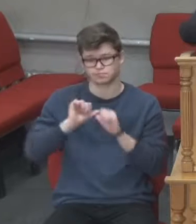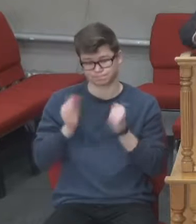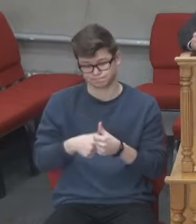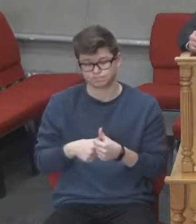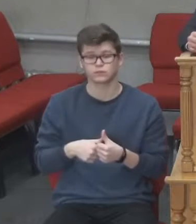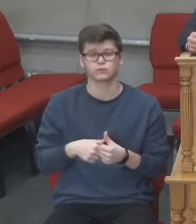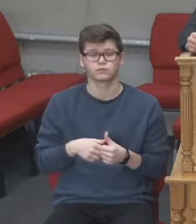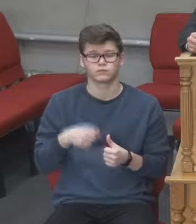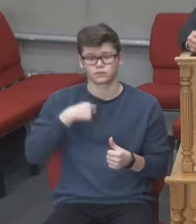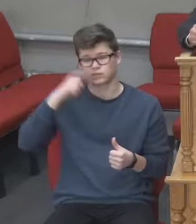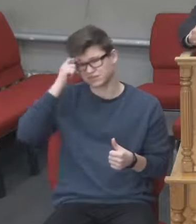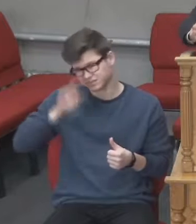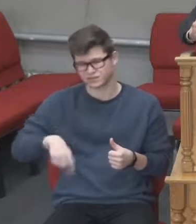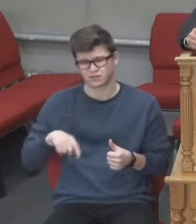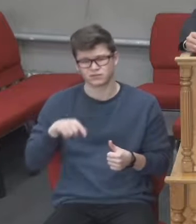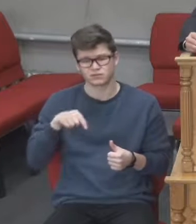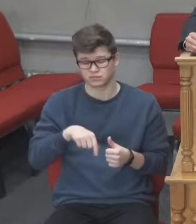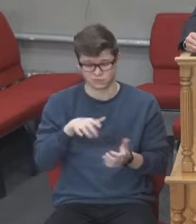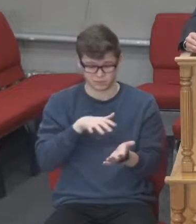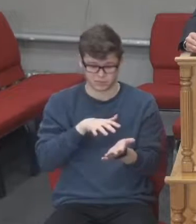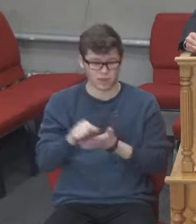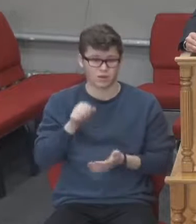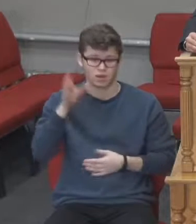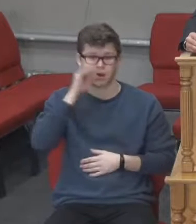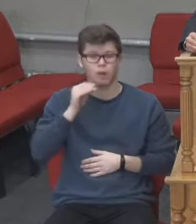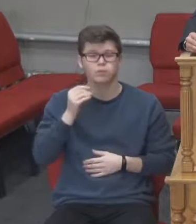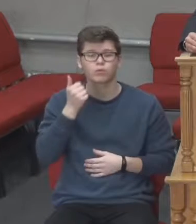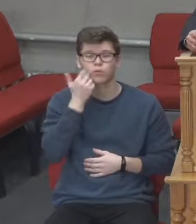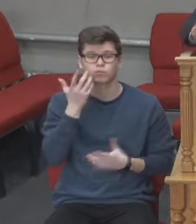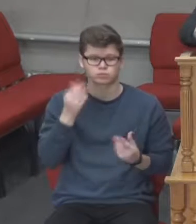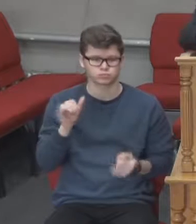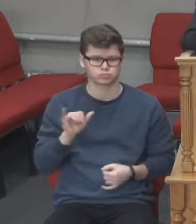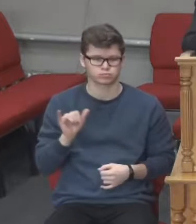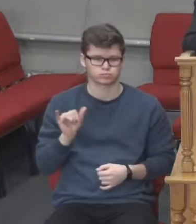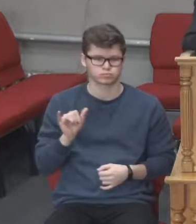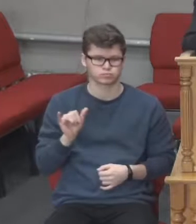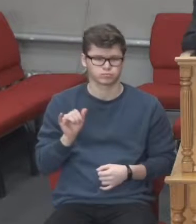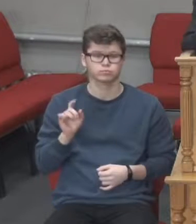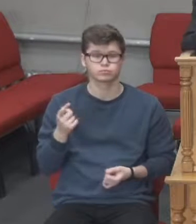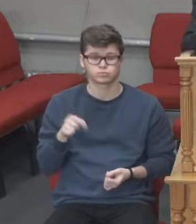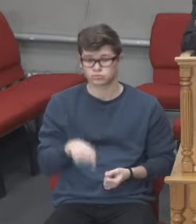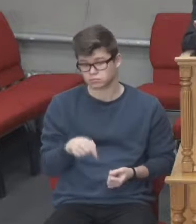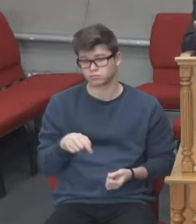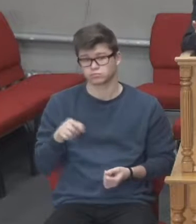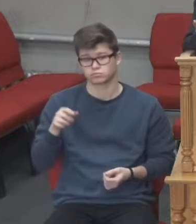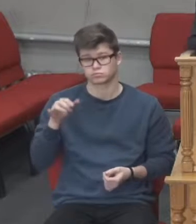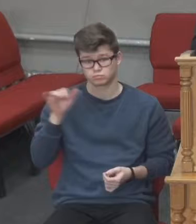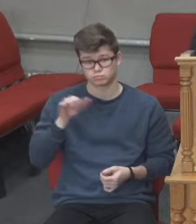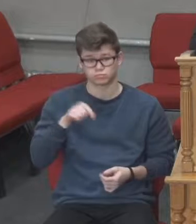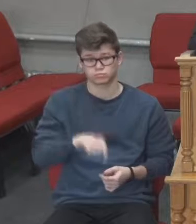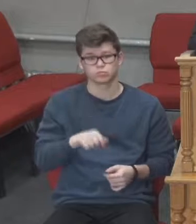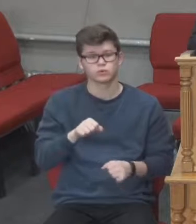цих фанатиків можна легко завоювати в суботу. Тому що, так кажуть